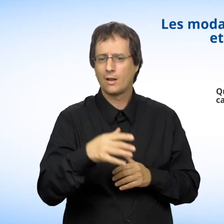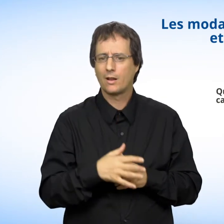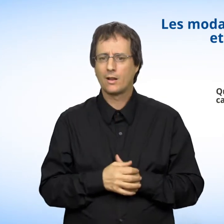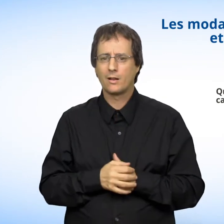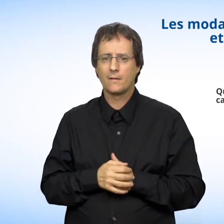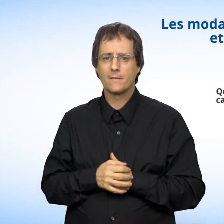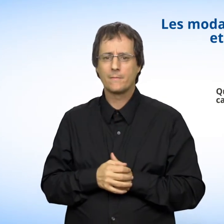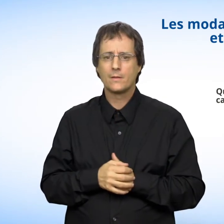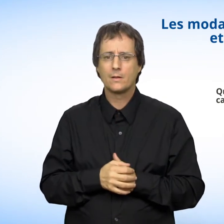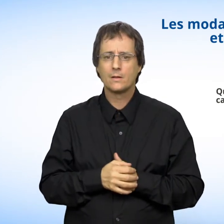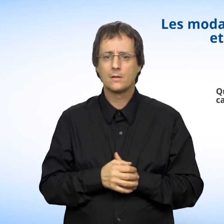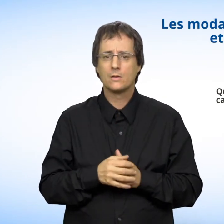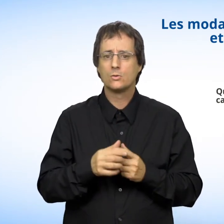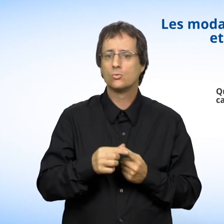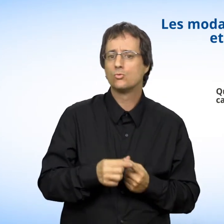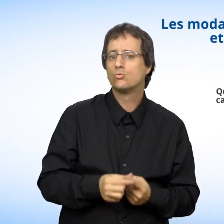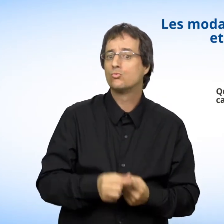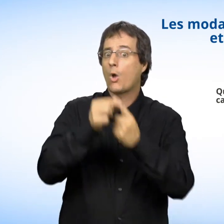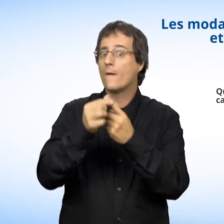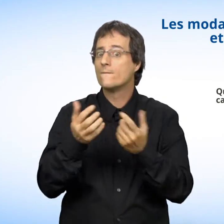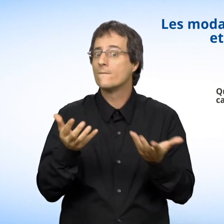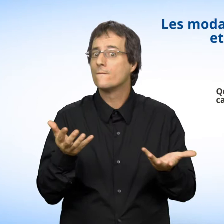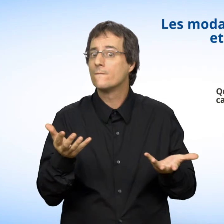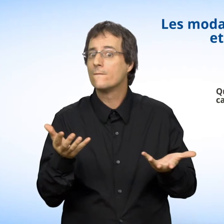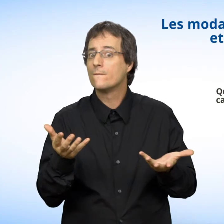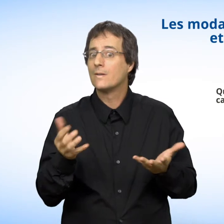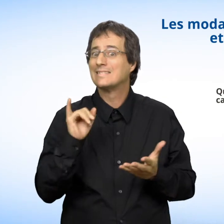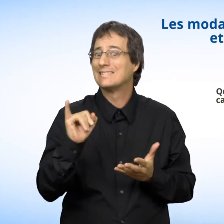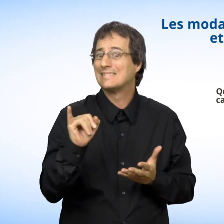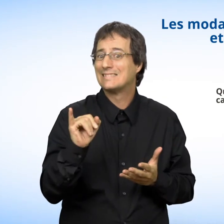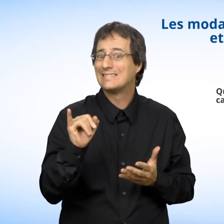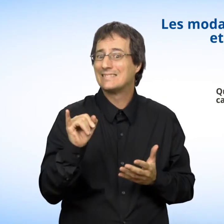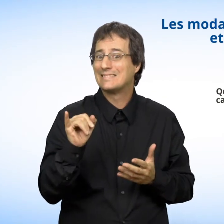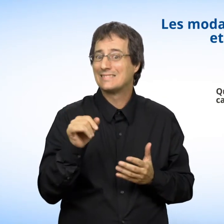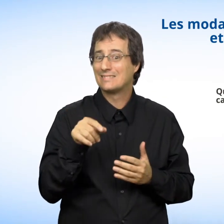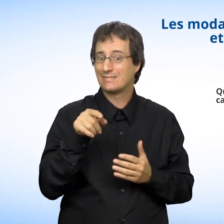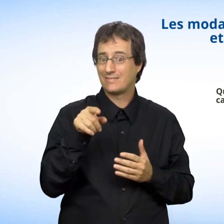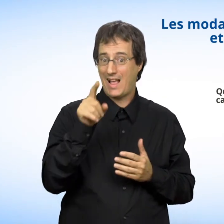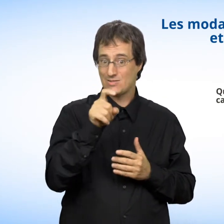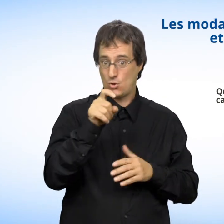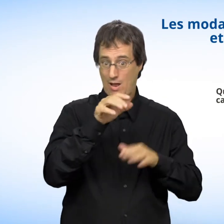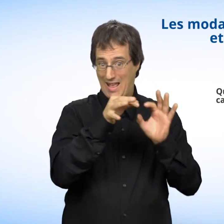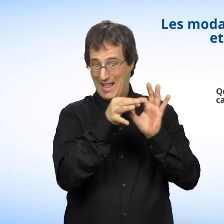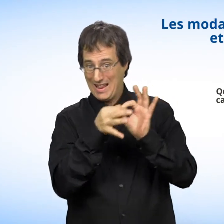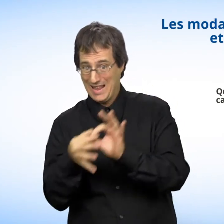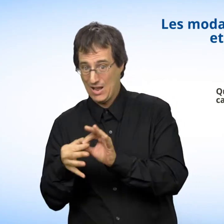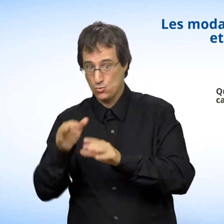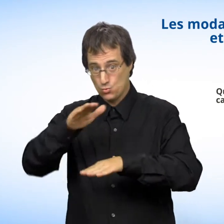ou une autre caractéristique personnelle d'un candidat potentiel, sauf si ces questions traitent d'une qualité